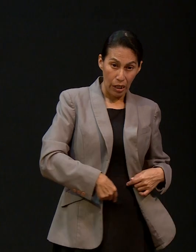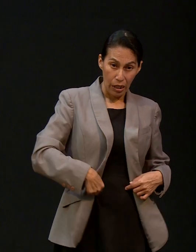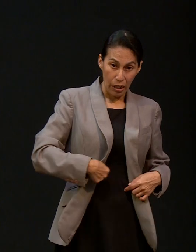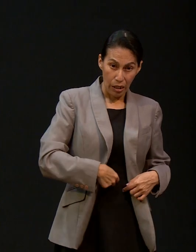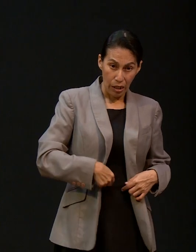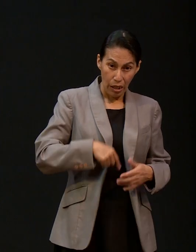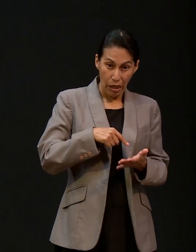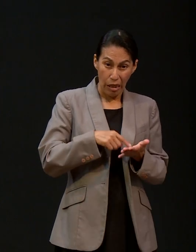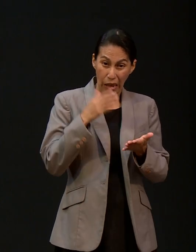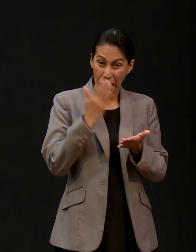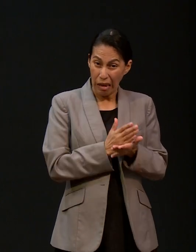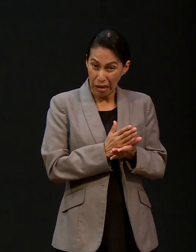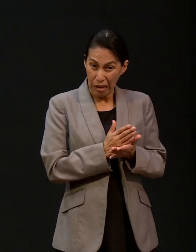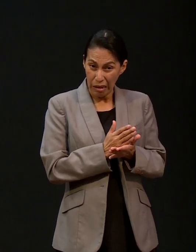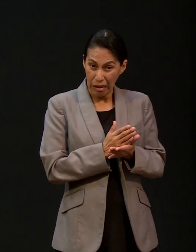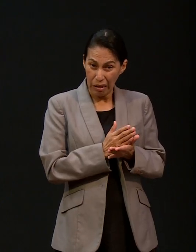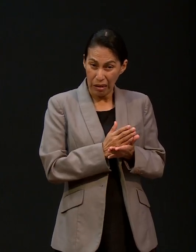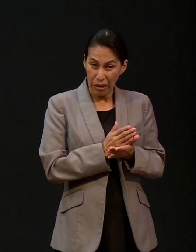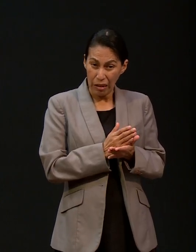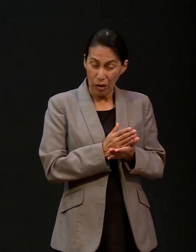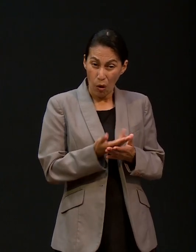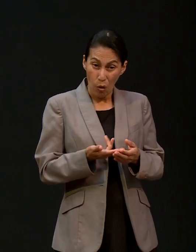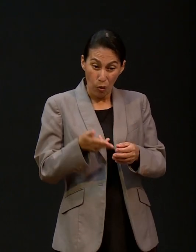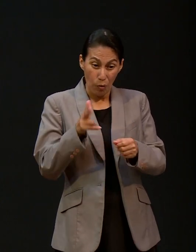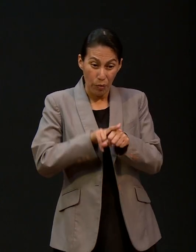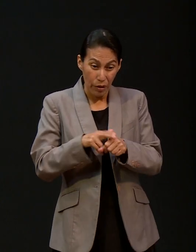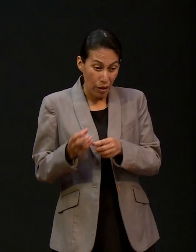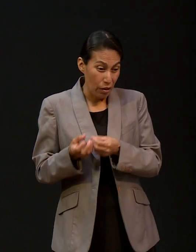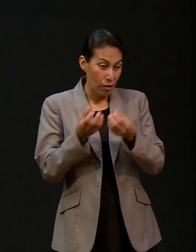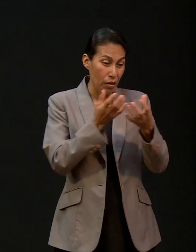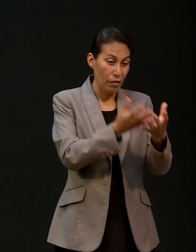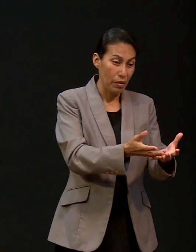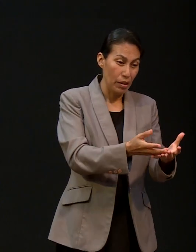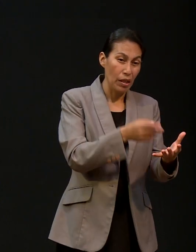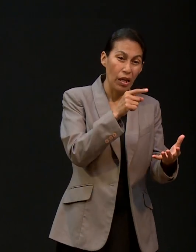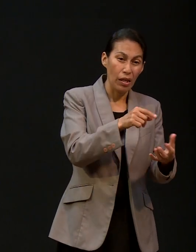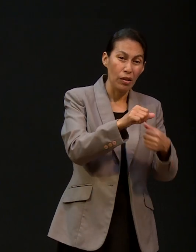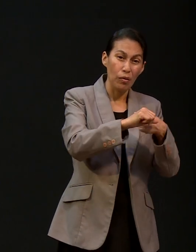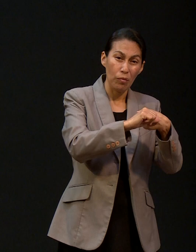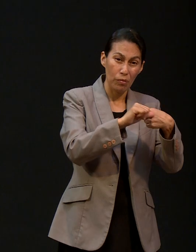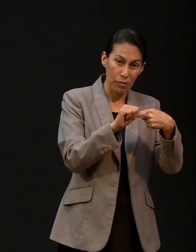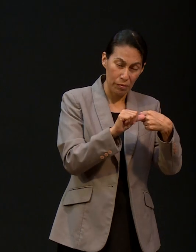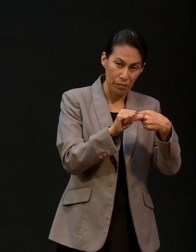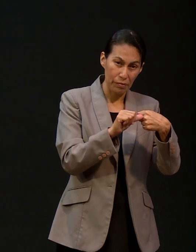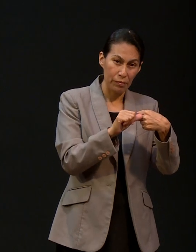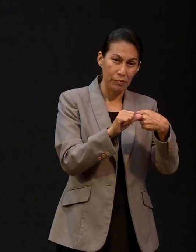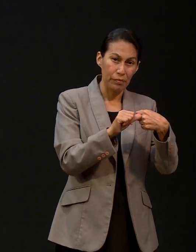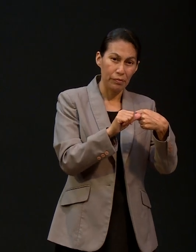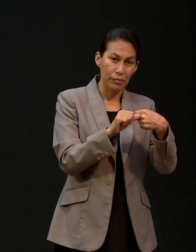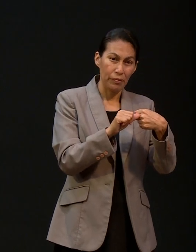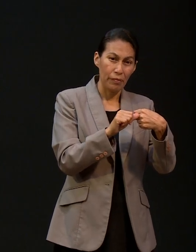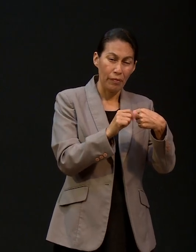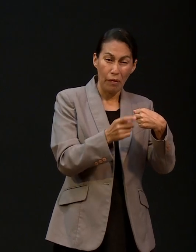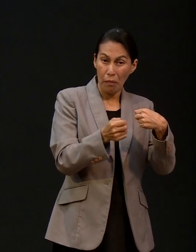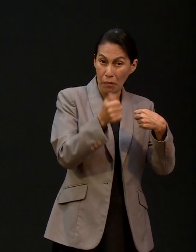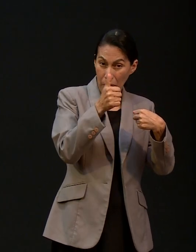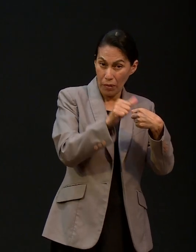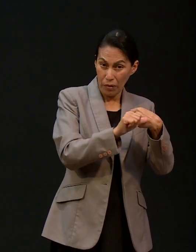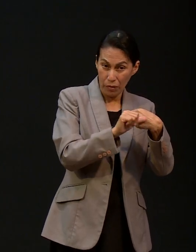y va al hospital y lo tiene que operar. En la primera cirugía